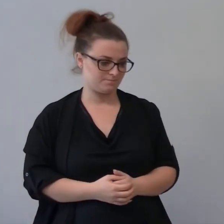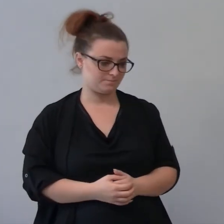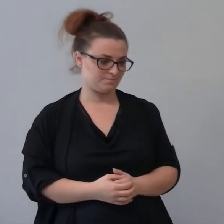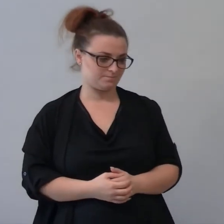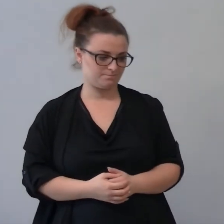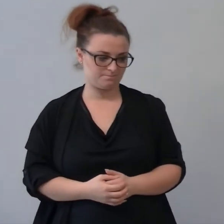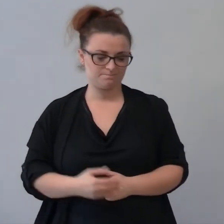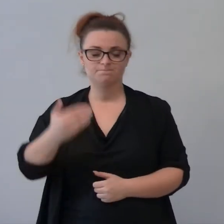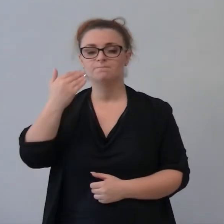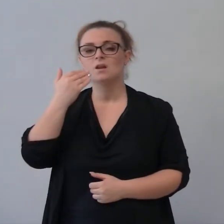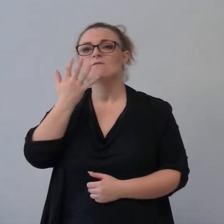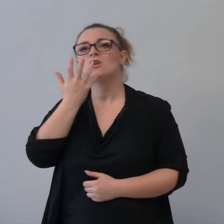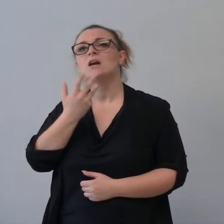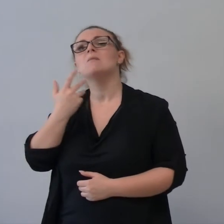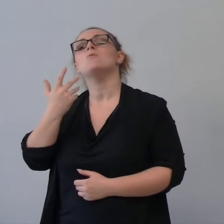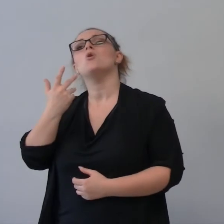con bontà.